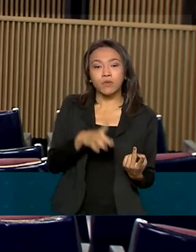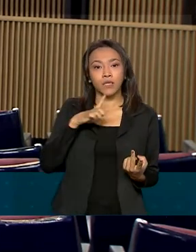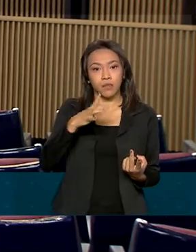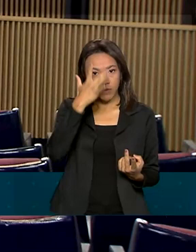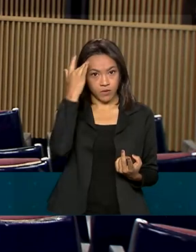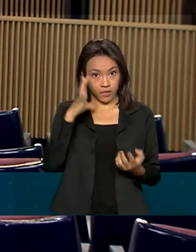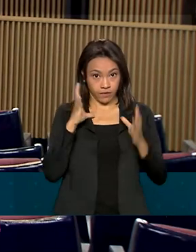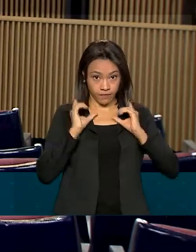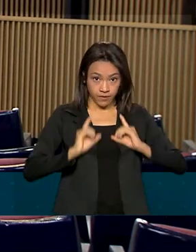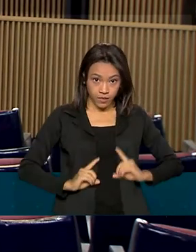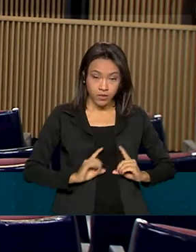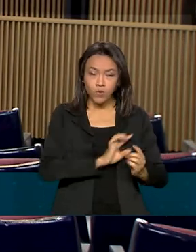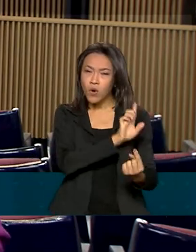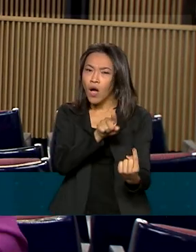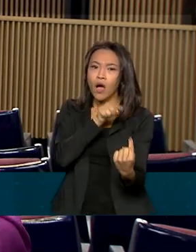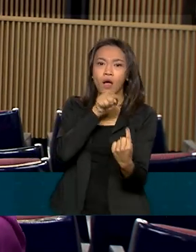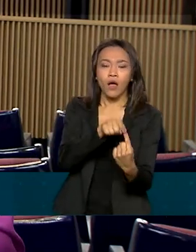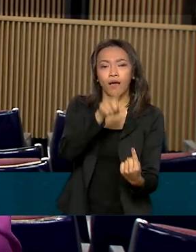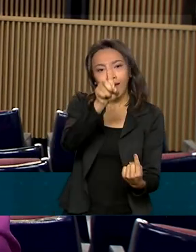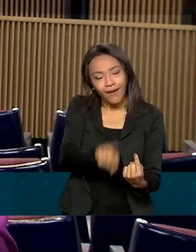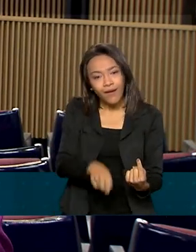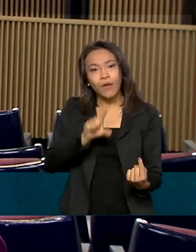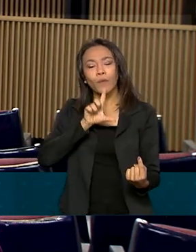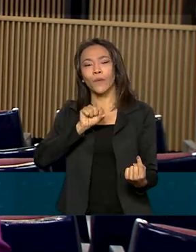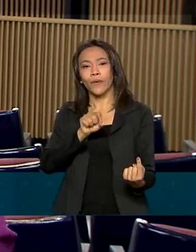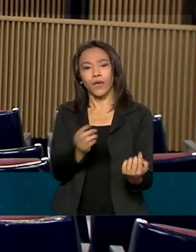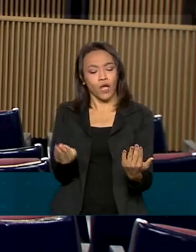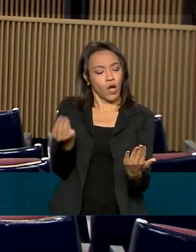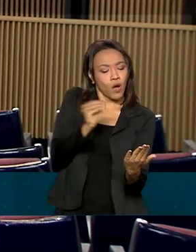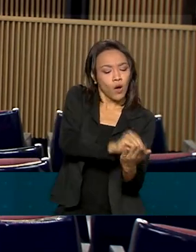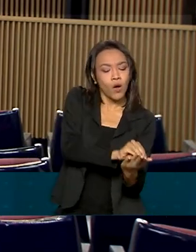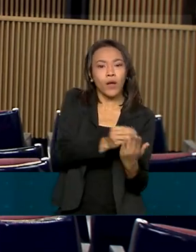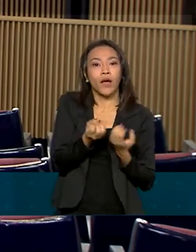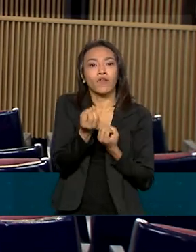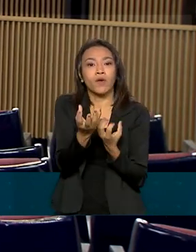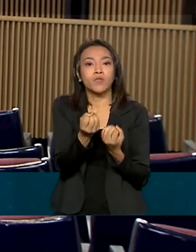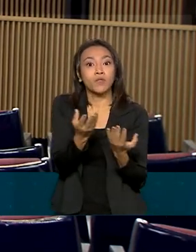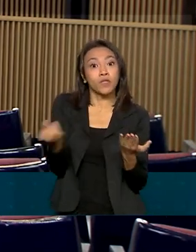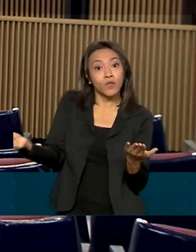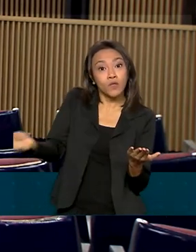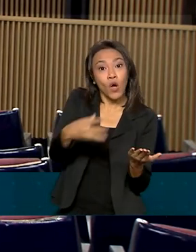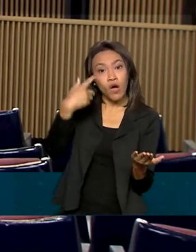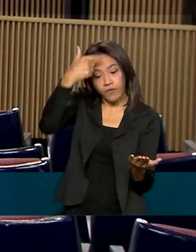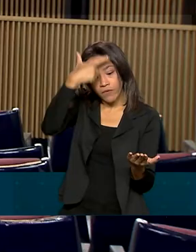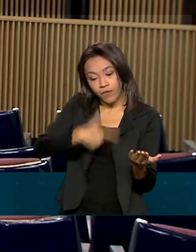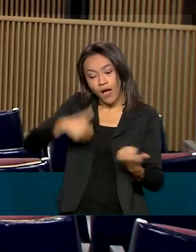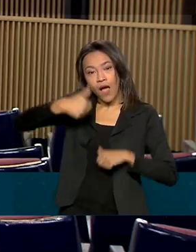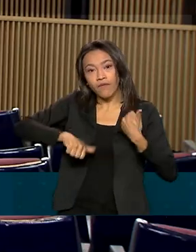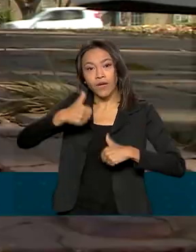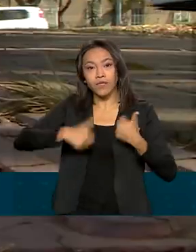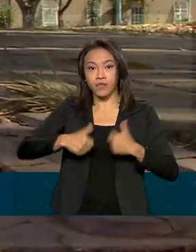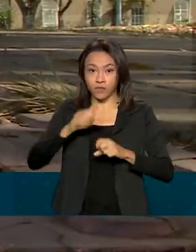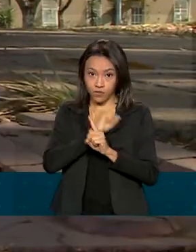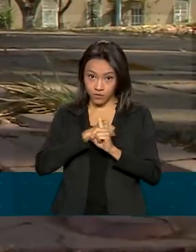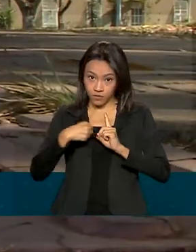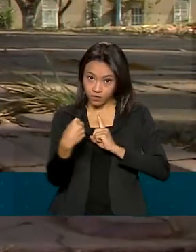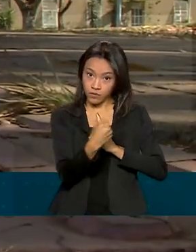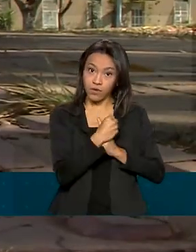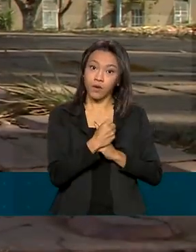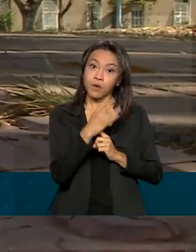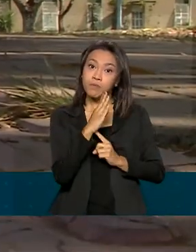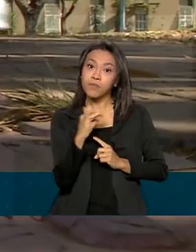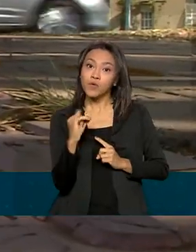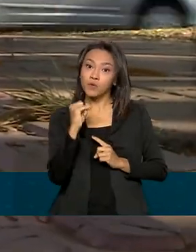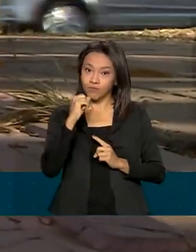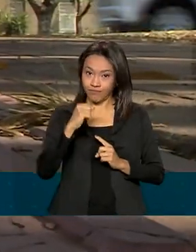deficiência. A ideia é incluir ainda os dados da nova avaliação biopsicossocial. O lançamento da